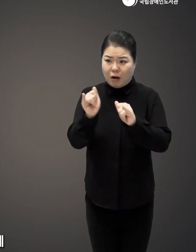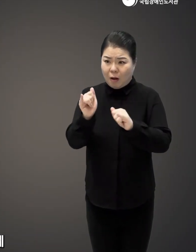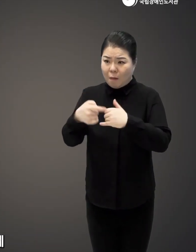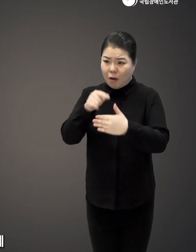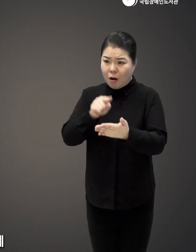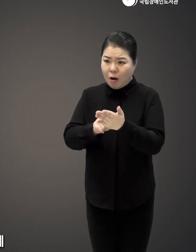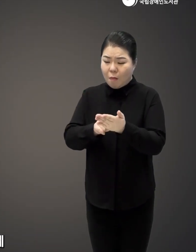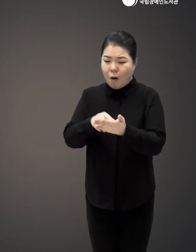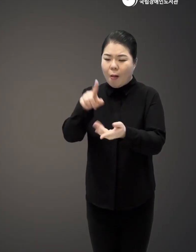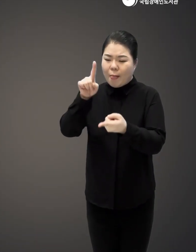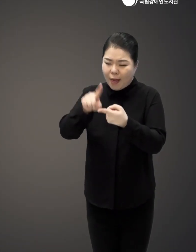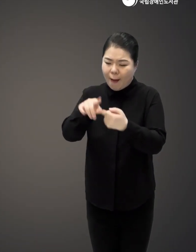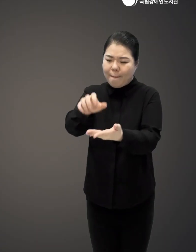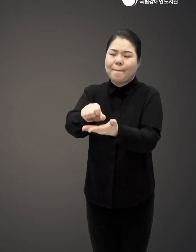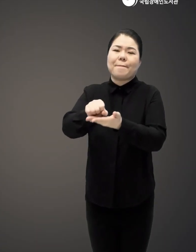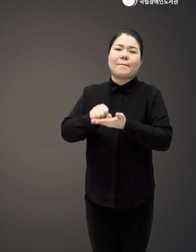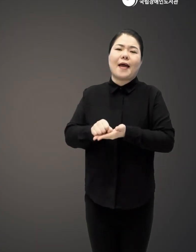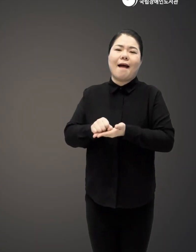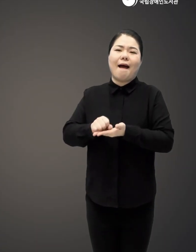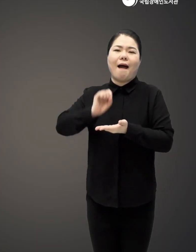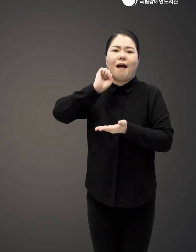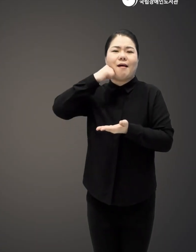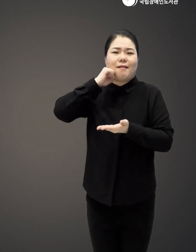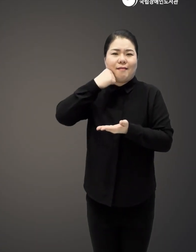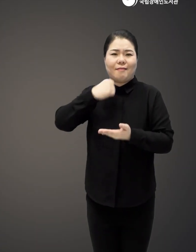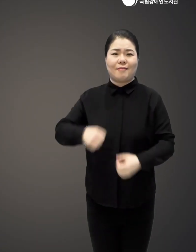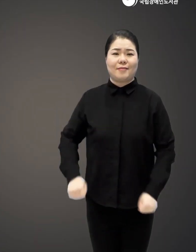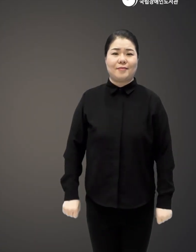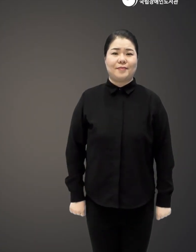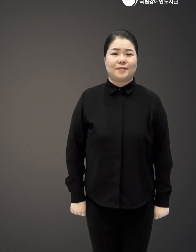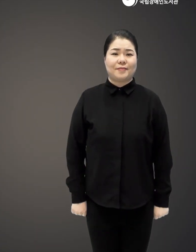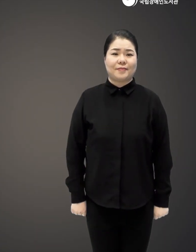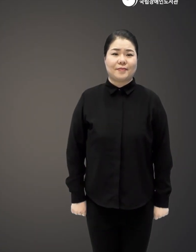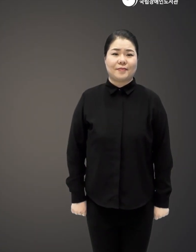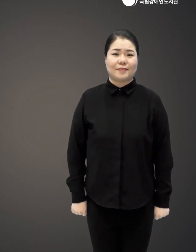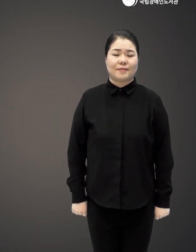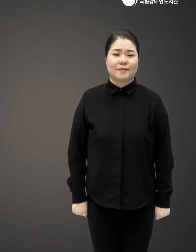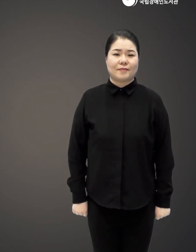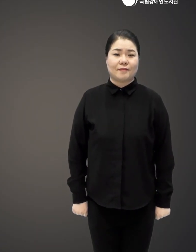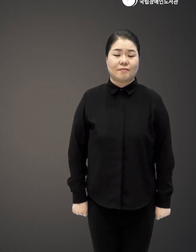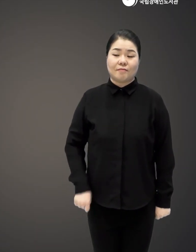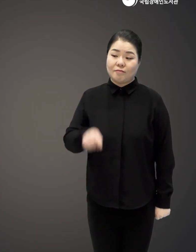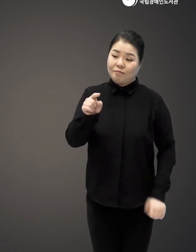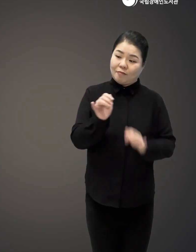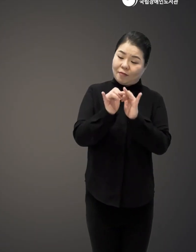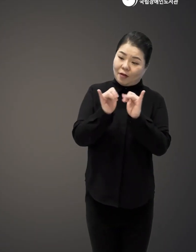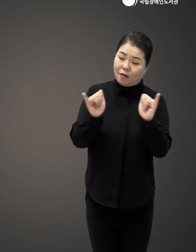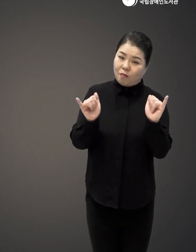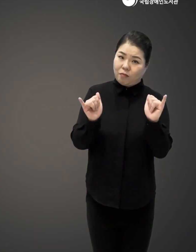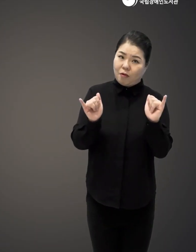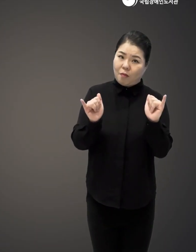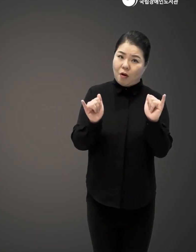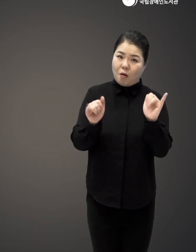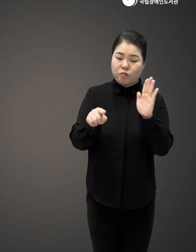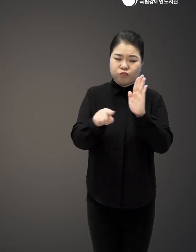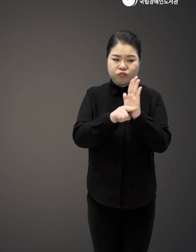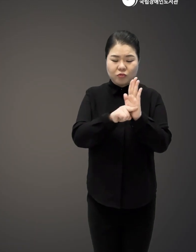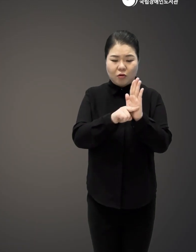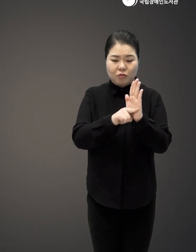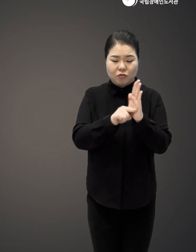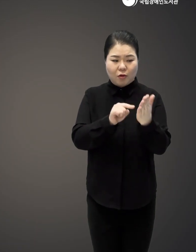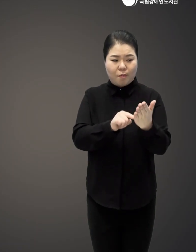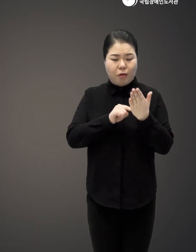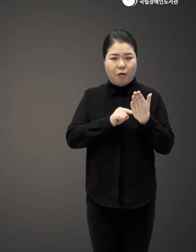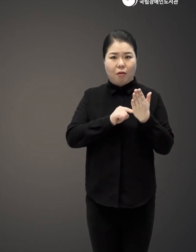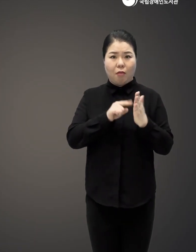그대로 온전하게 건강하게 받아들이기가 쉽지는 않겠죠 그러다 보니까 혹여나 이 상대가